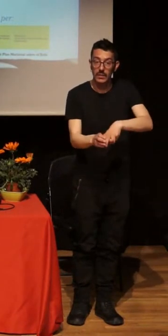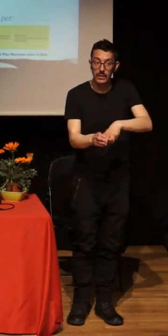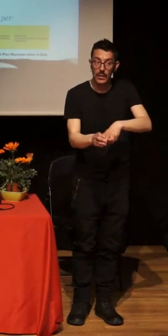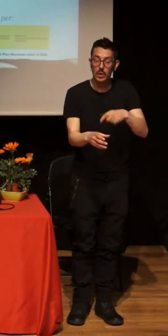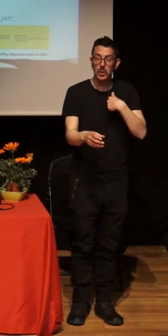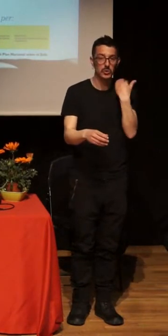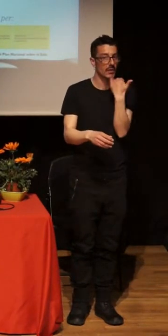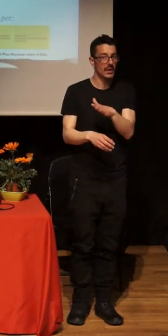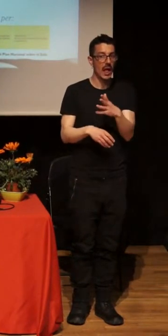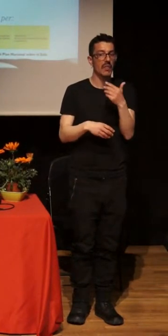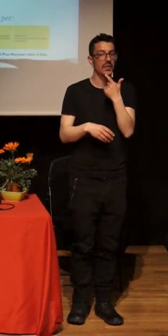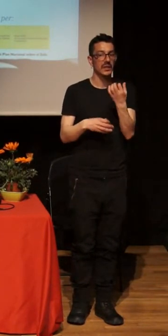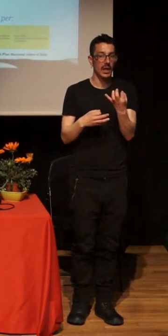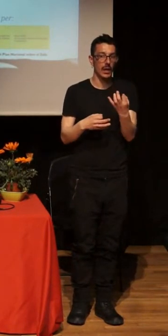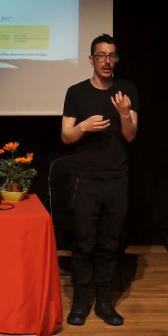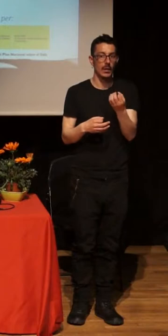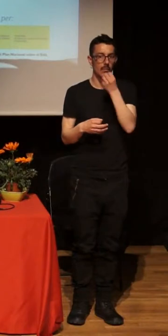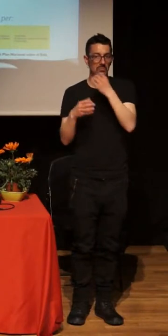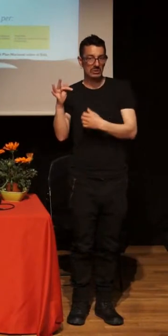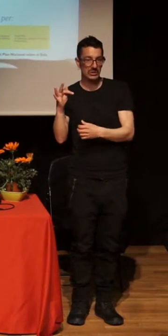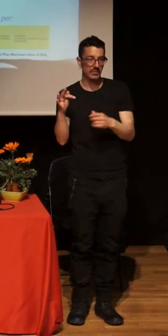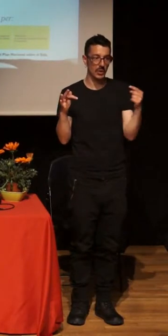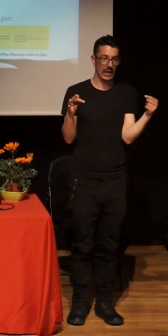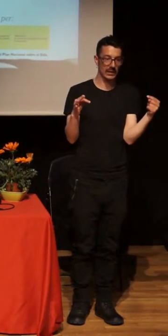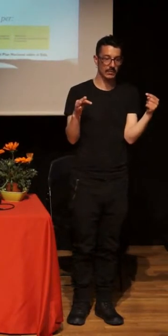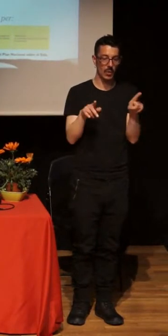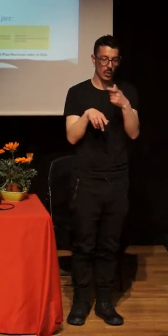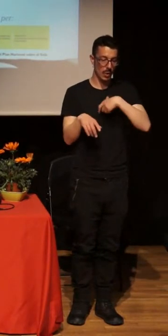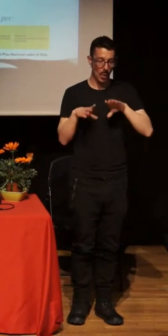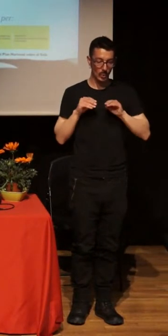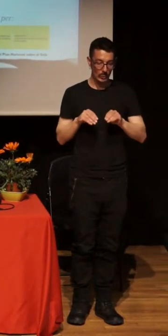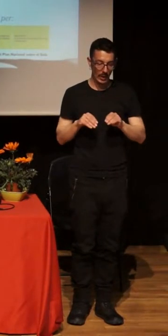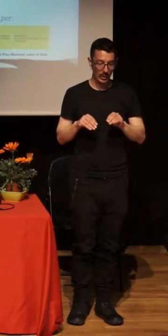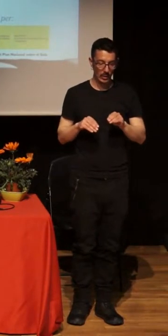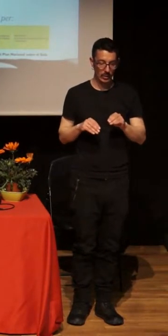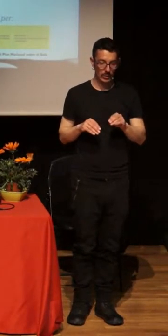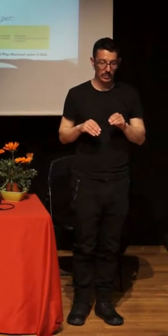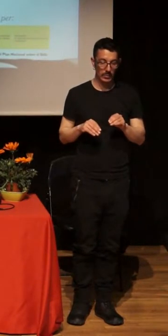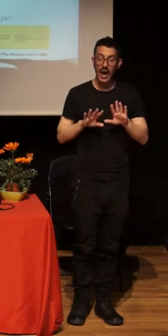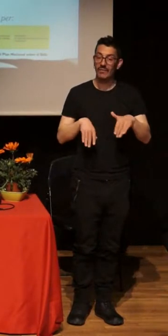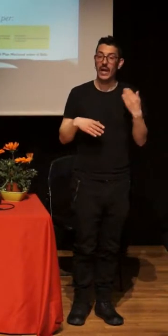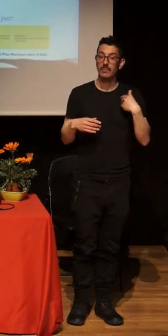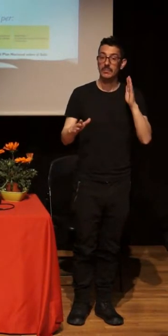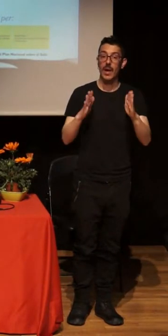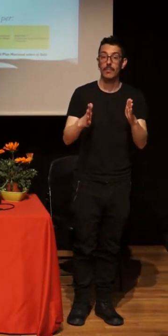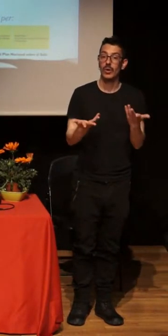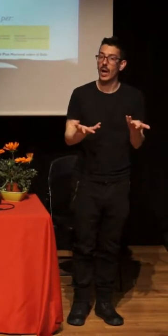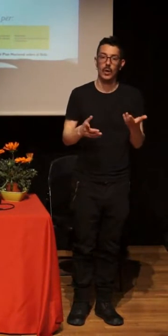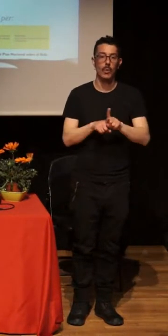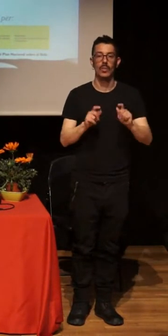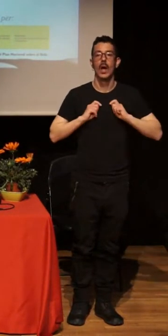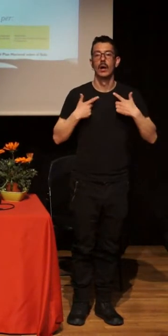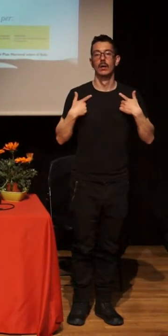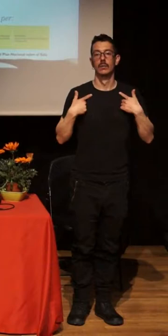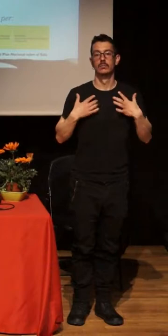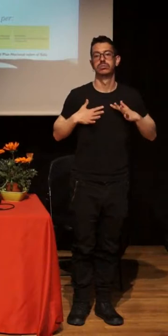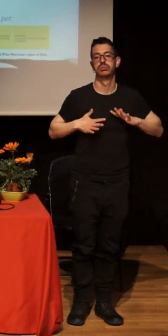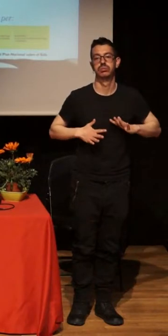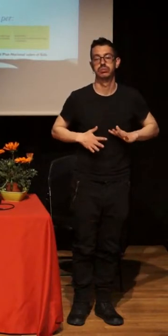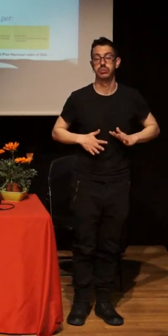como usuario, como que estoy, pues fue una liberación. Es decir, aquí había el condón, evitaba la transmisión, vamos a por ello. ¿En qué se